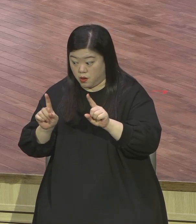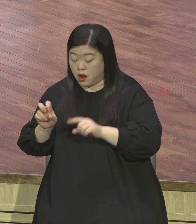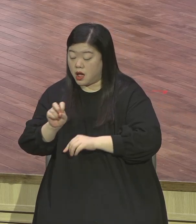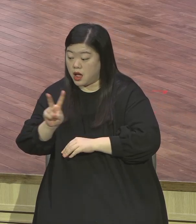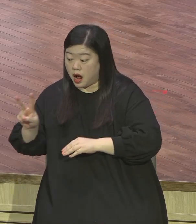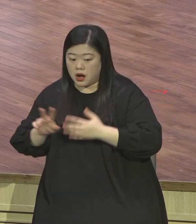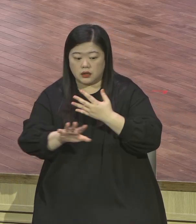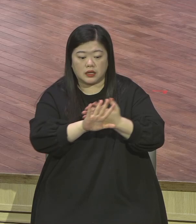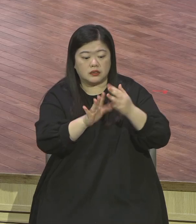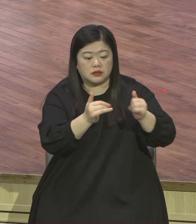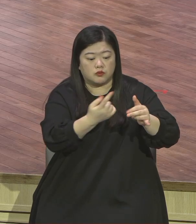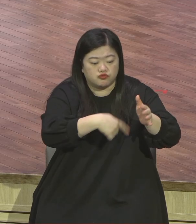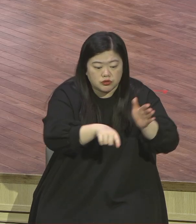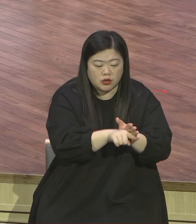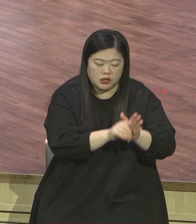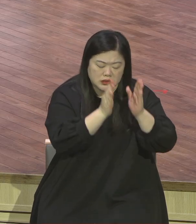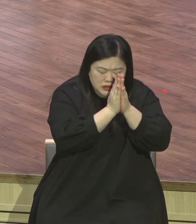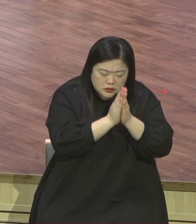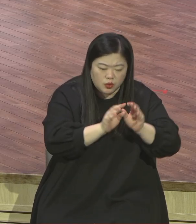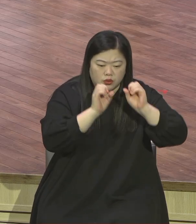민족으로 기도하죠 최고의 수준이죠